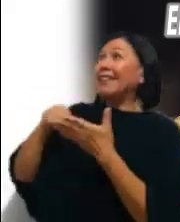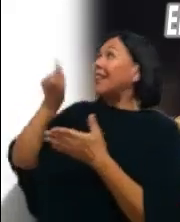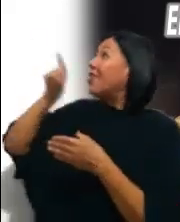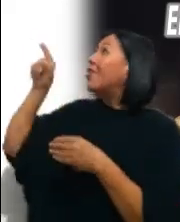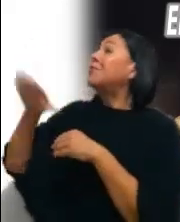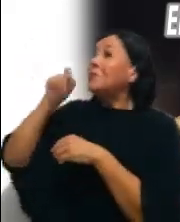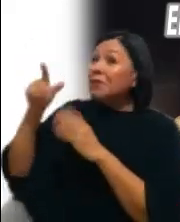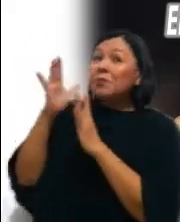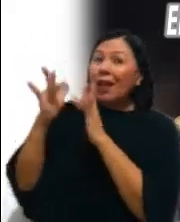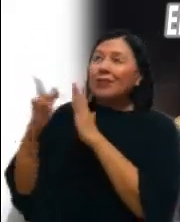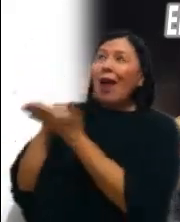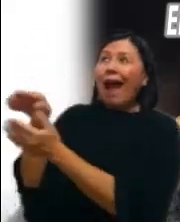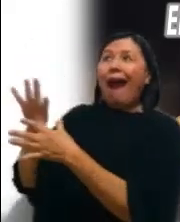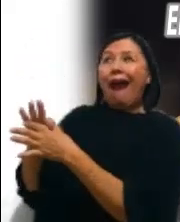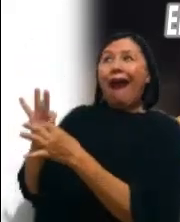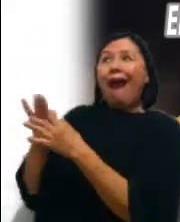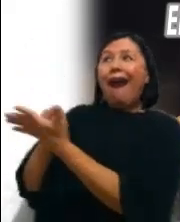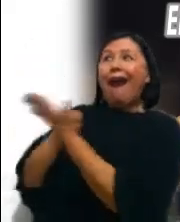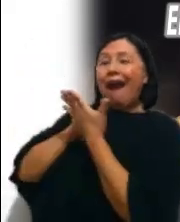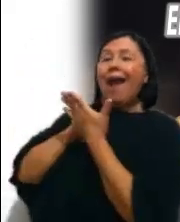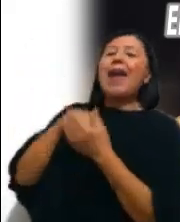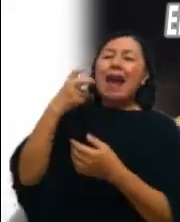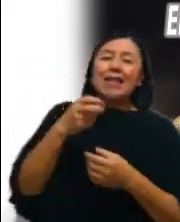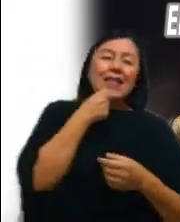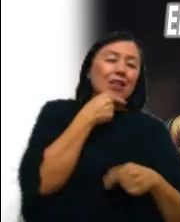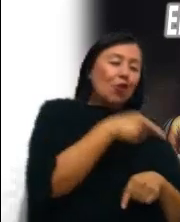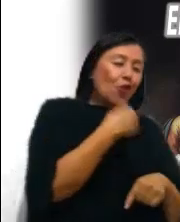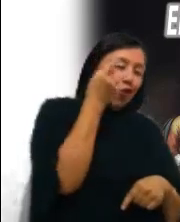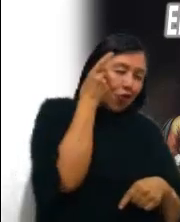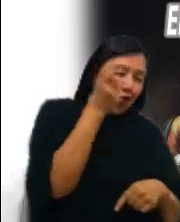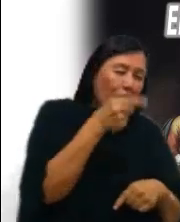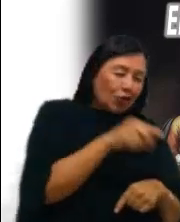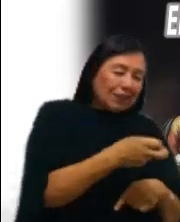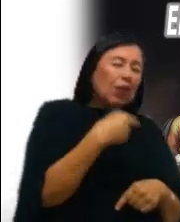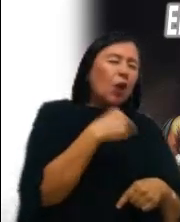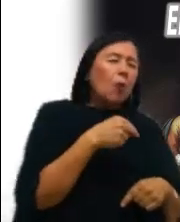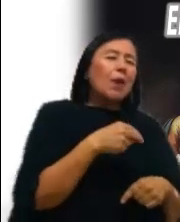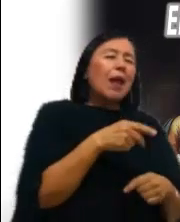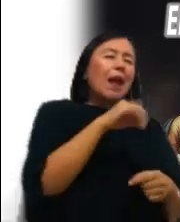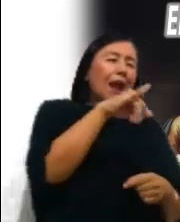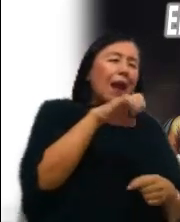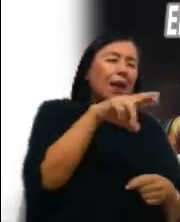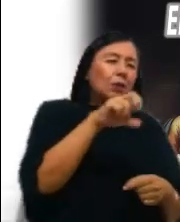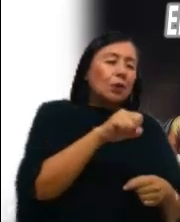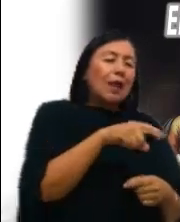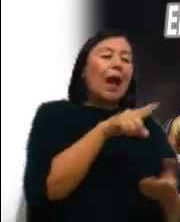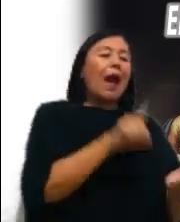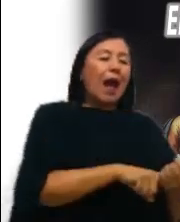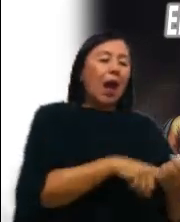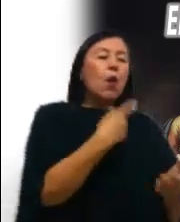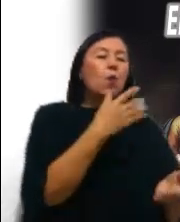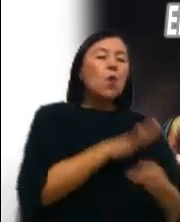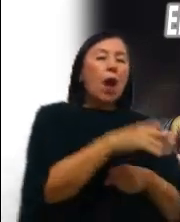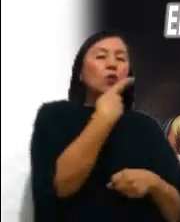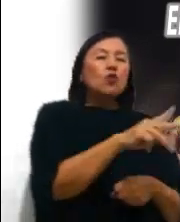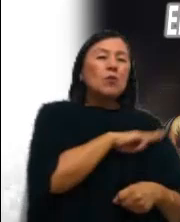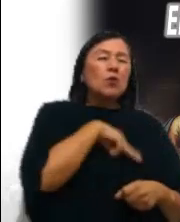El nombre que recibe el niño Dios indica cuál es su misión En aquel tiempo no se le ponía el